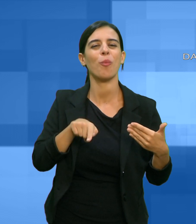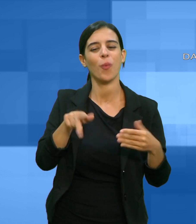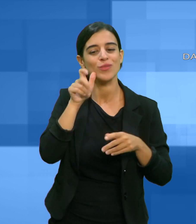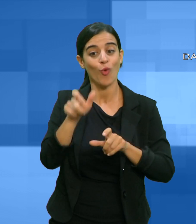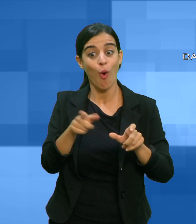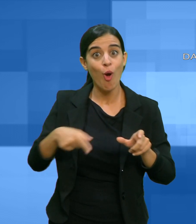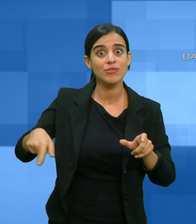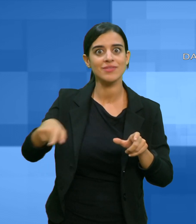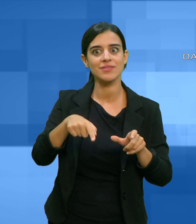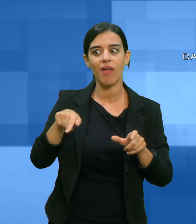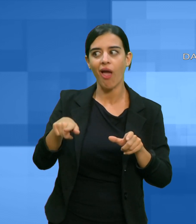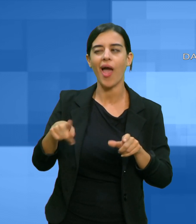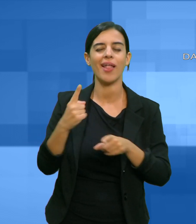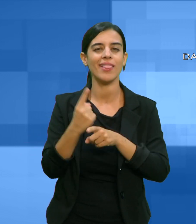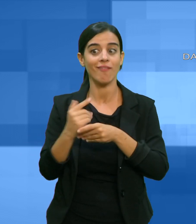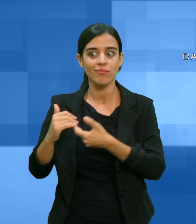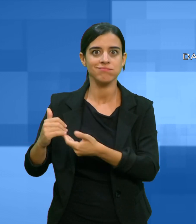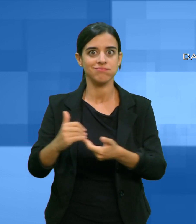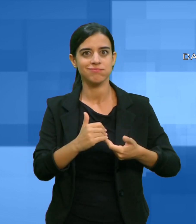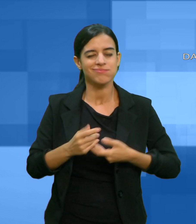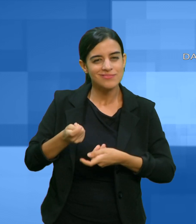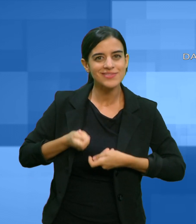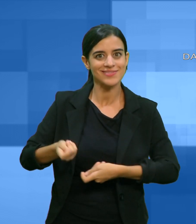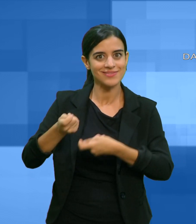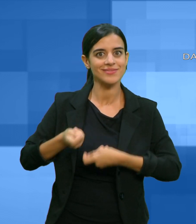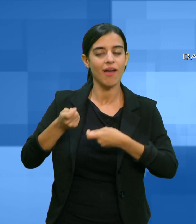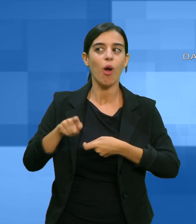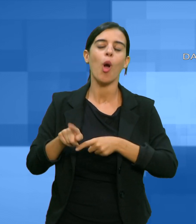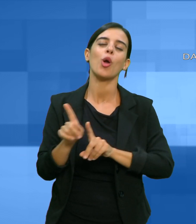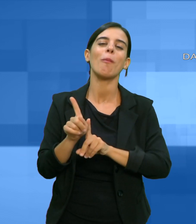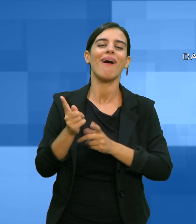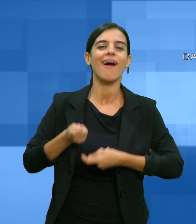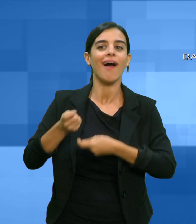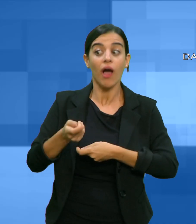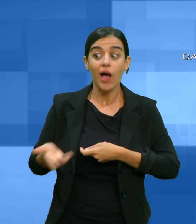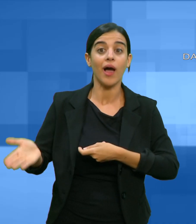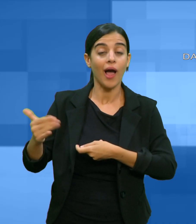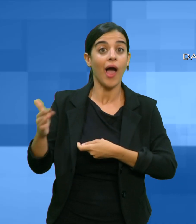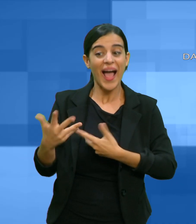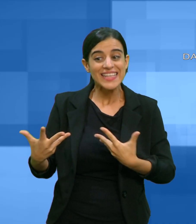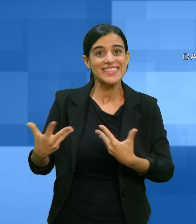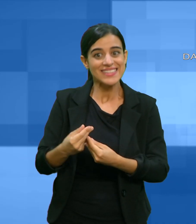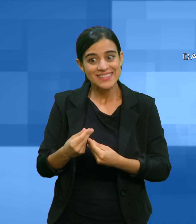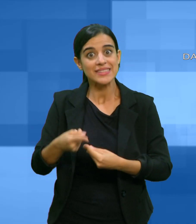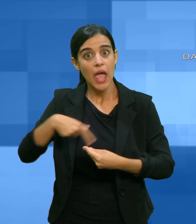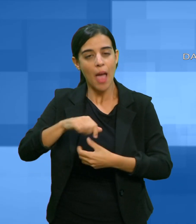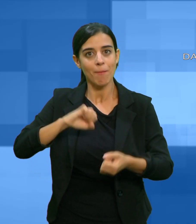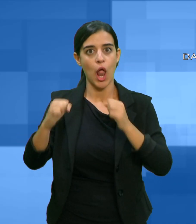solidarietà tra donne invitando a unirsi nella lotta contro il cancro al